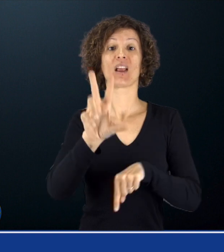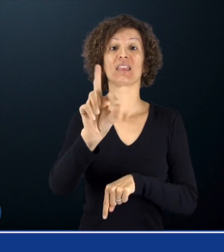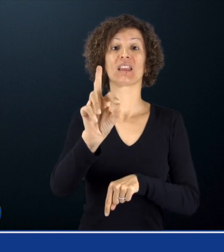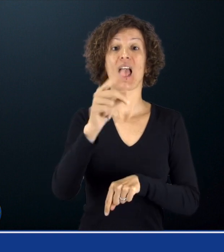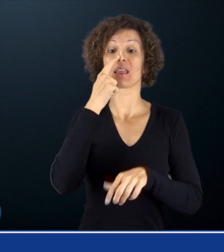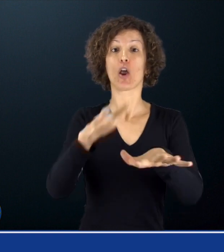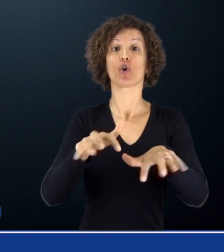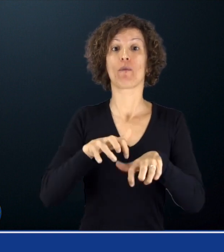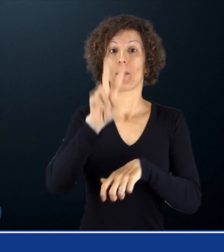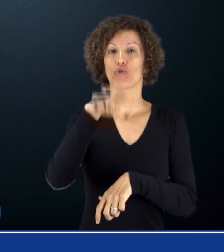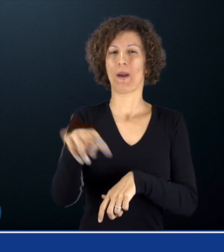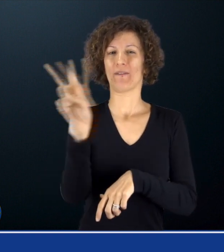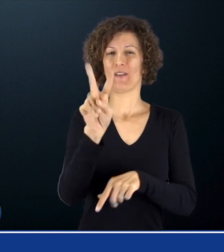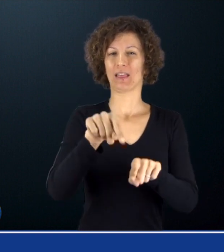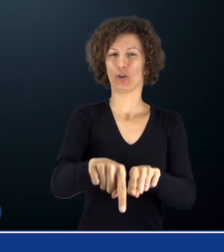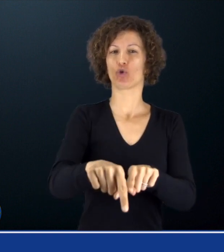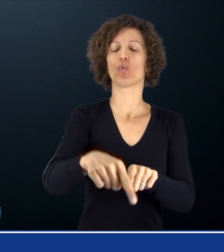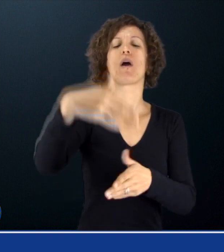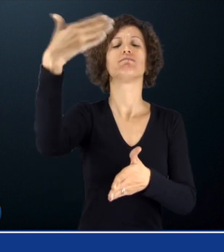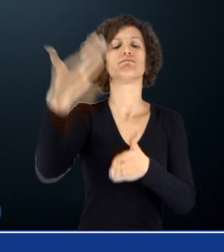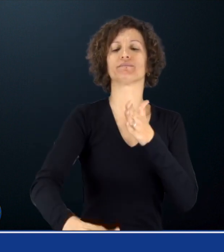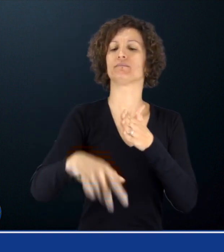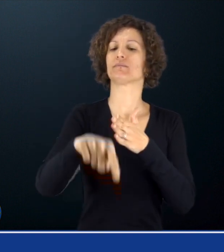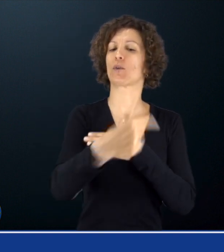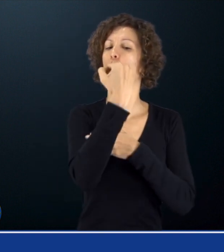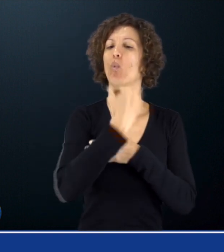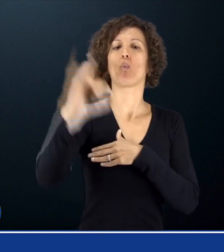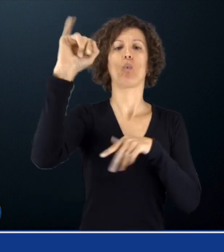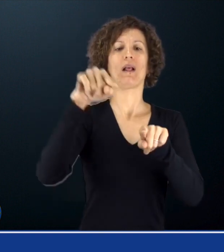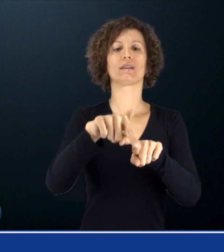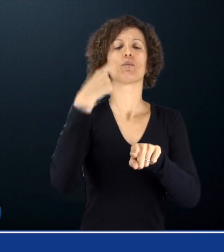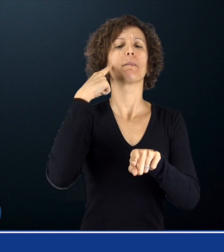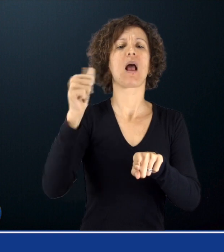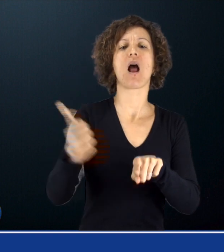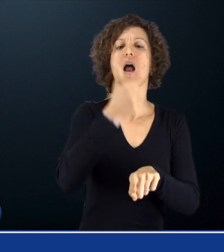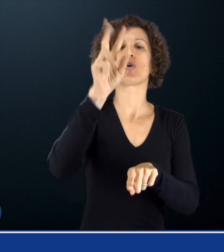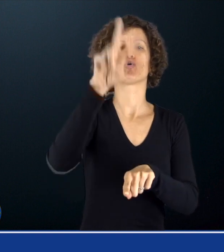l'anno corrente per presentare domanda di pensione Ape Sociale Anticipazione pensionistica